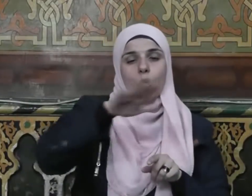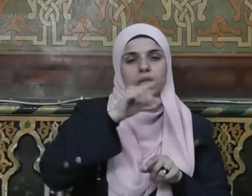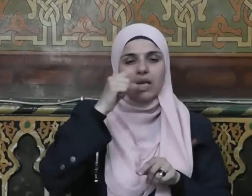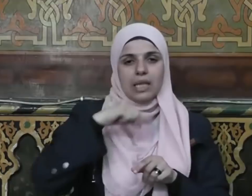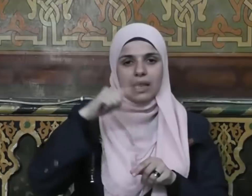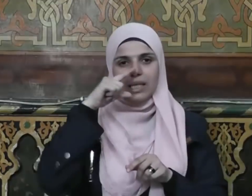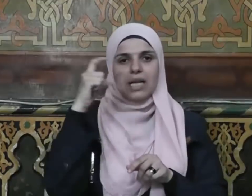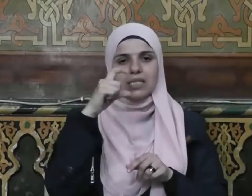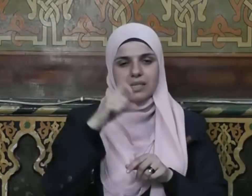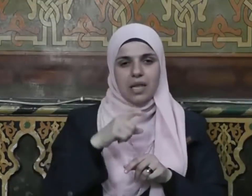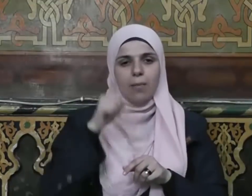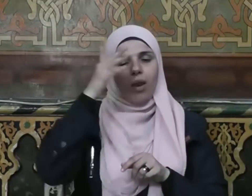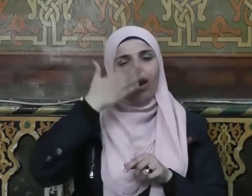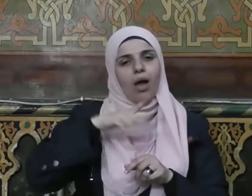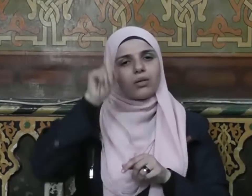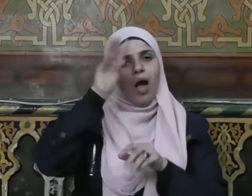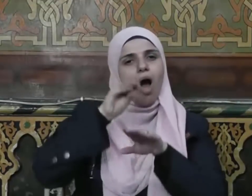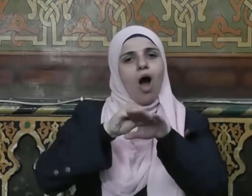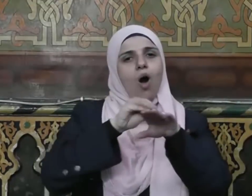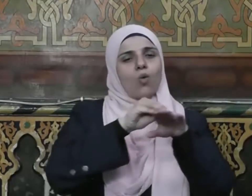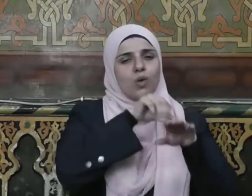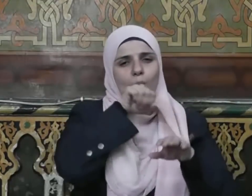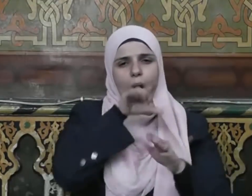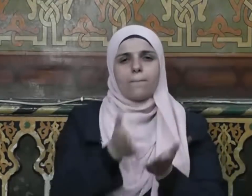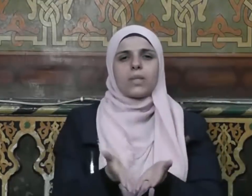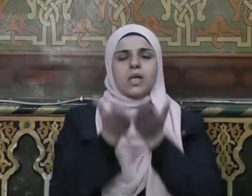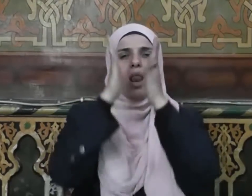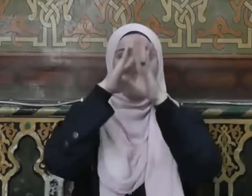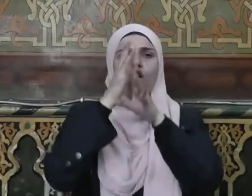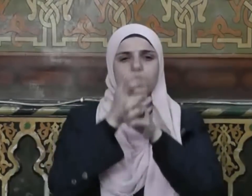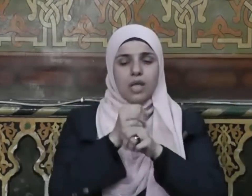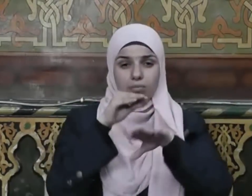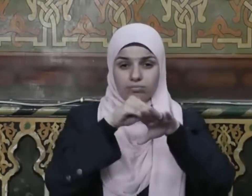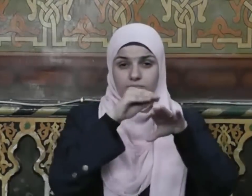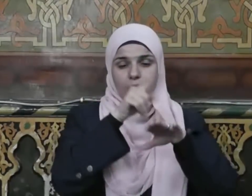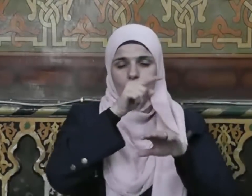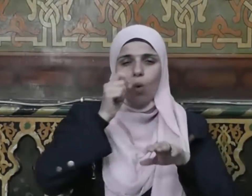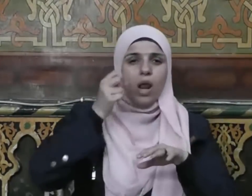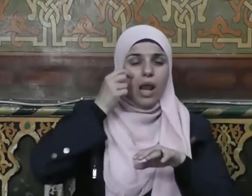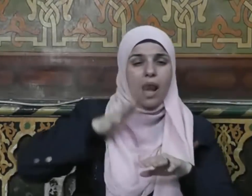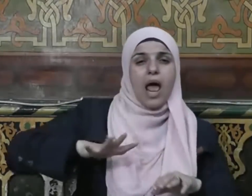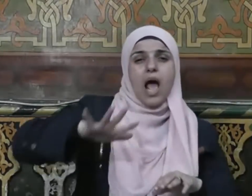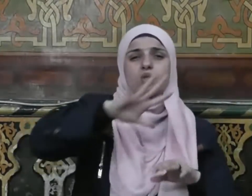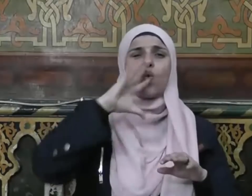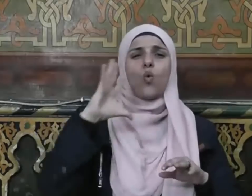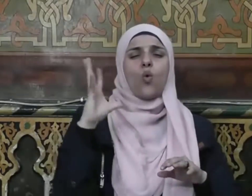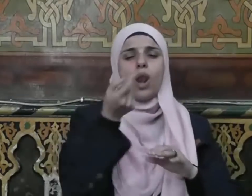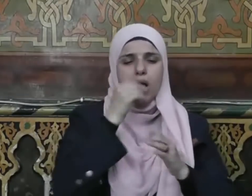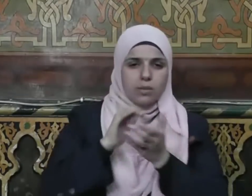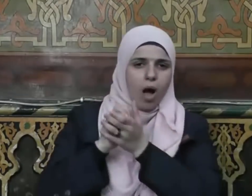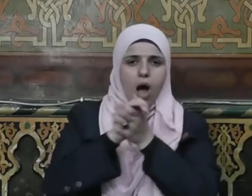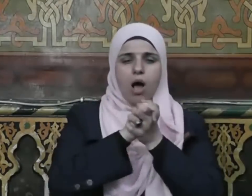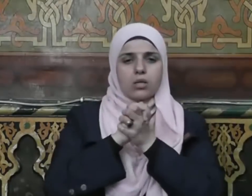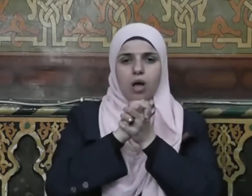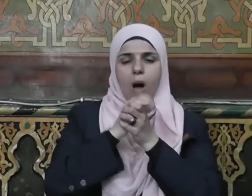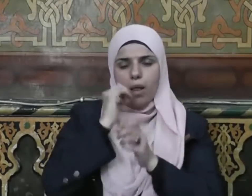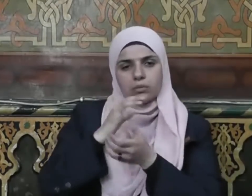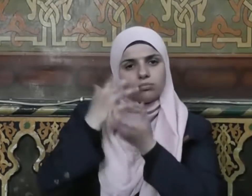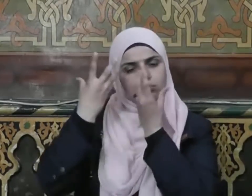الإسلام لقد أوصى النبي صلى الله عليه وسلم الأمة كلها بأصحابه جميعا